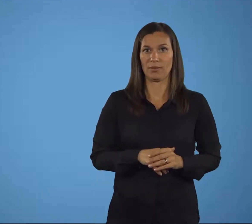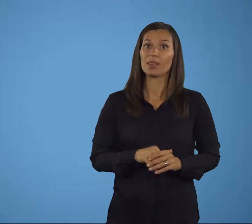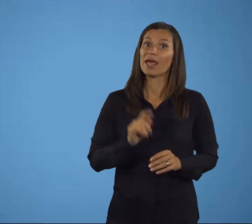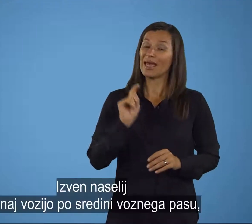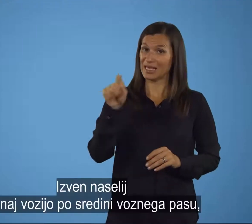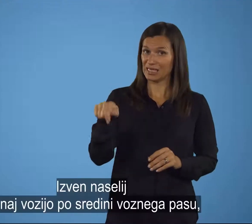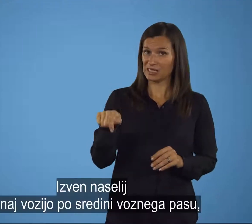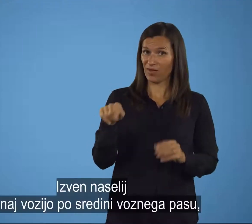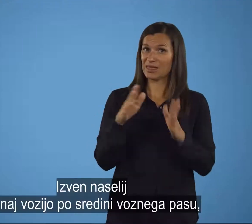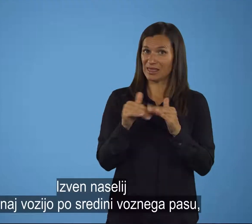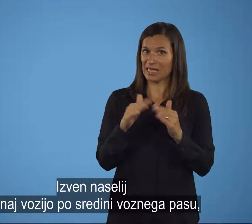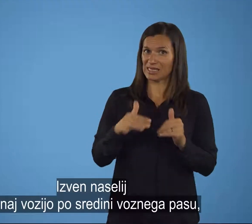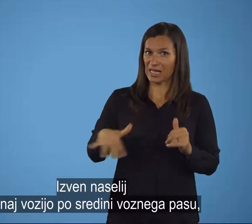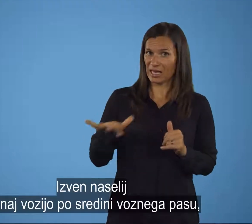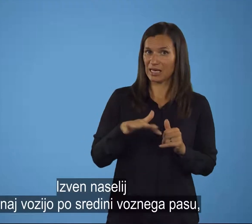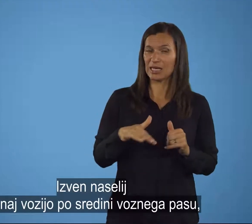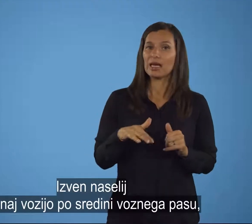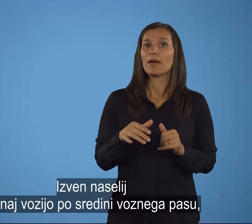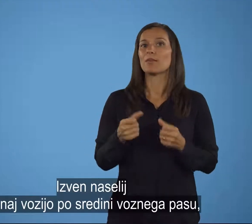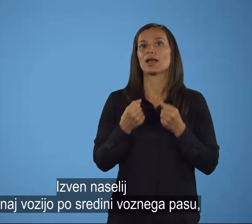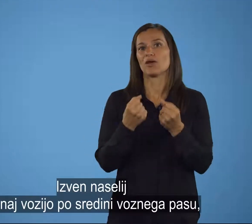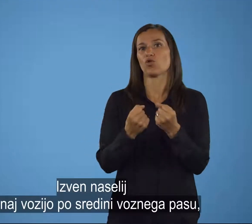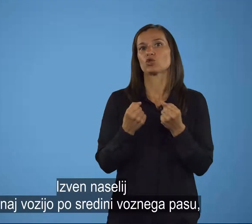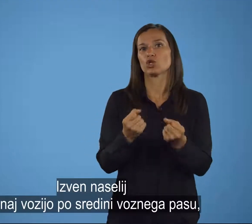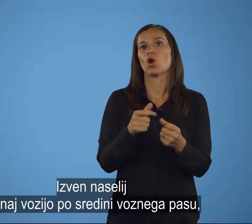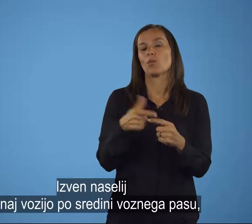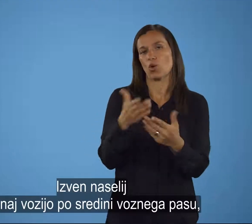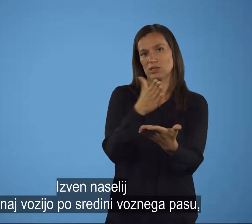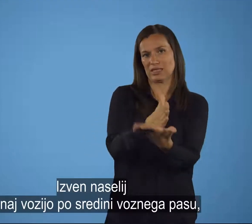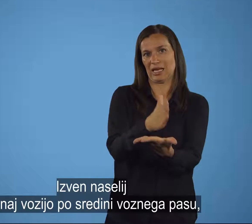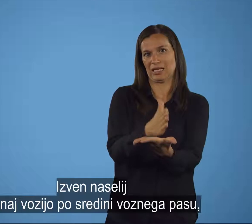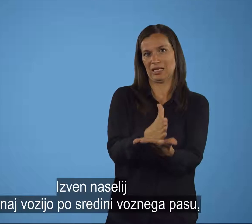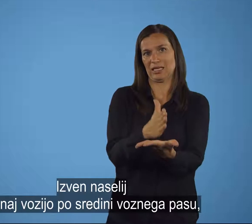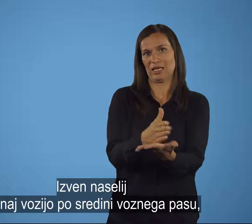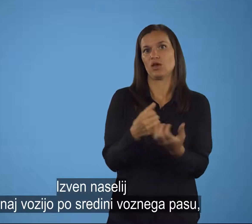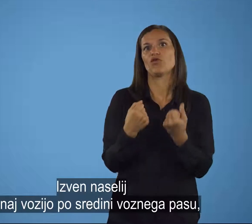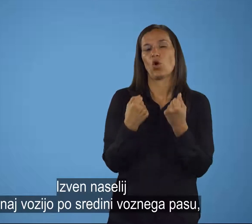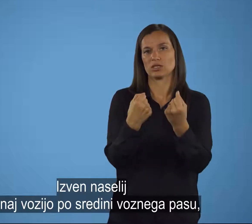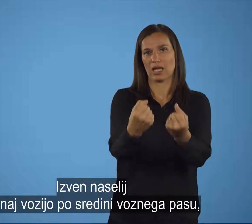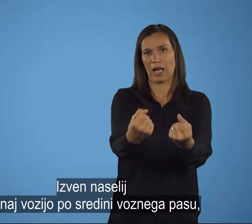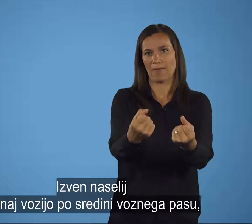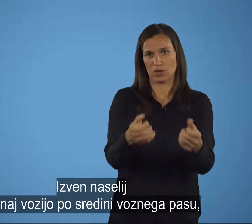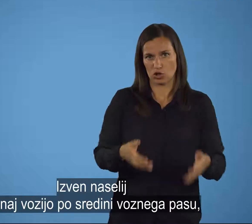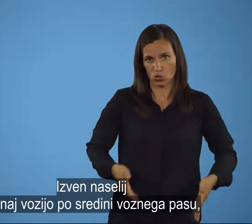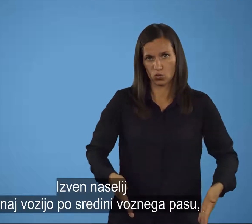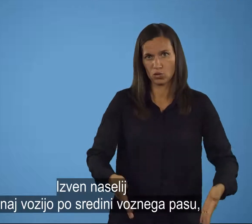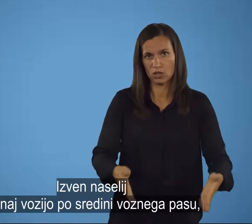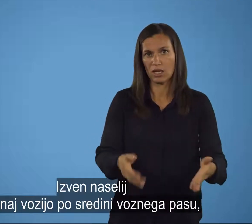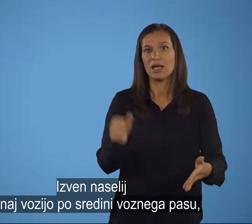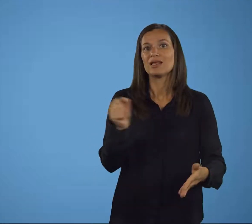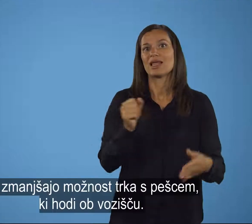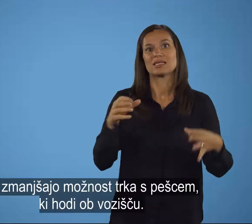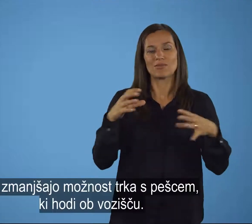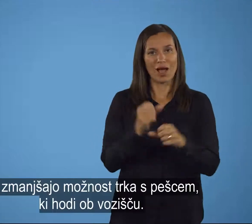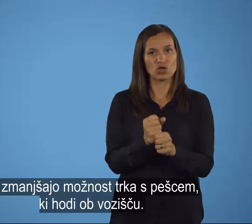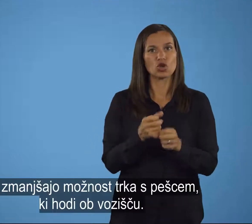Izven naselji pa naj vozijo po sredini voznega pasu, da zmanjšajo možnost trka s pešcem, ki hodi ob vozišču.